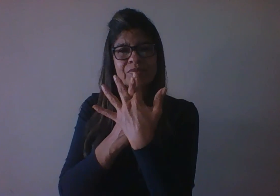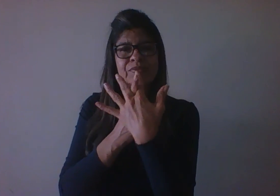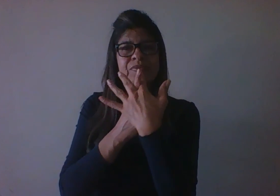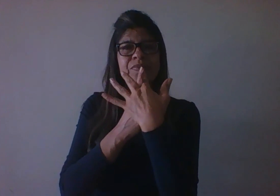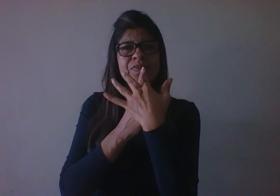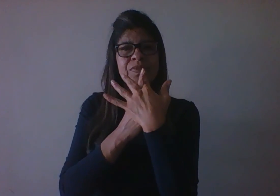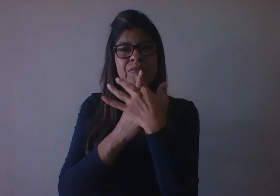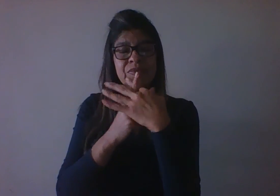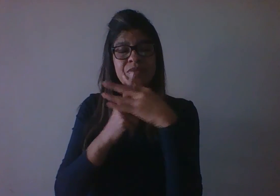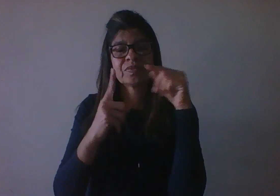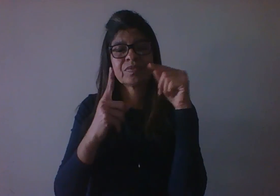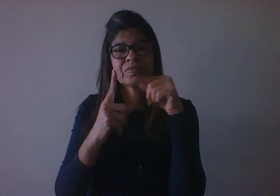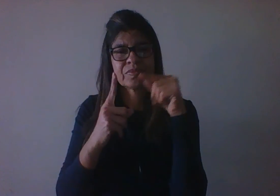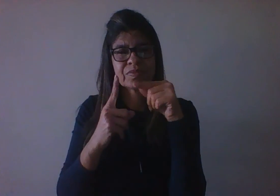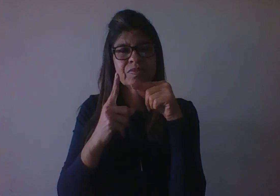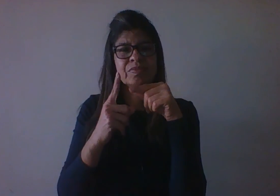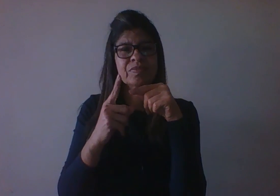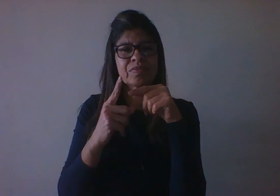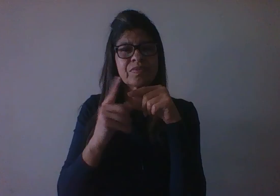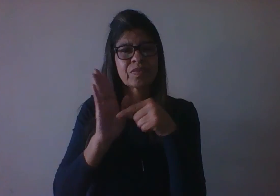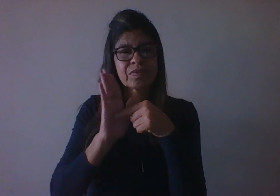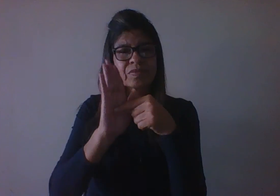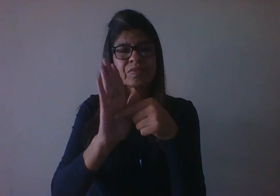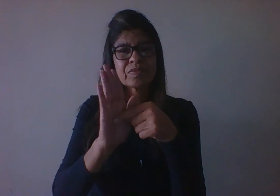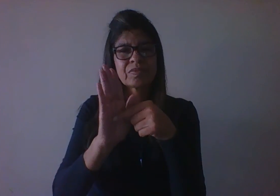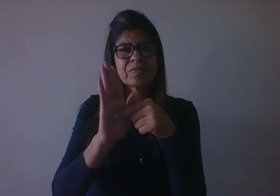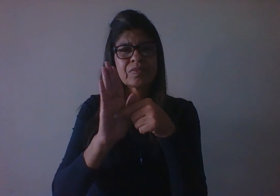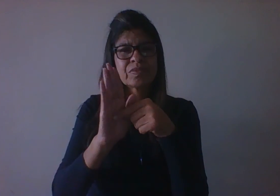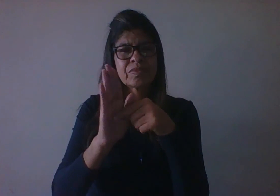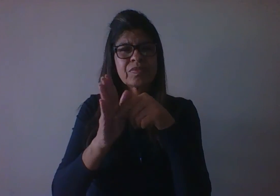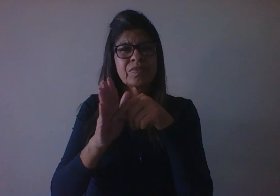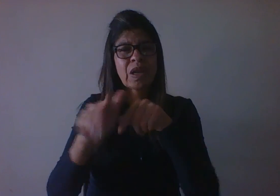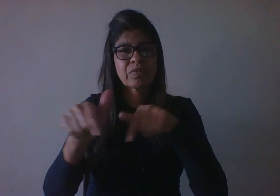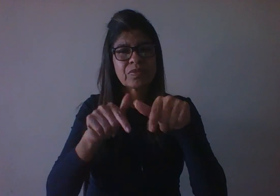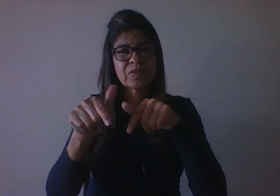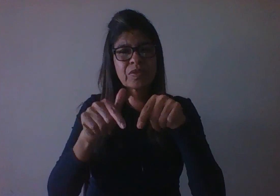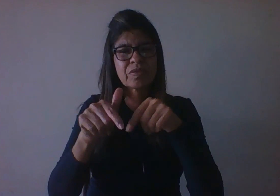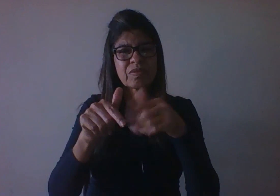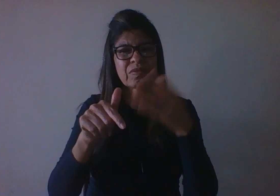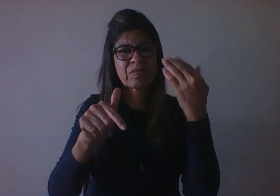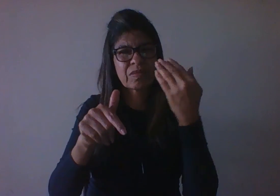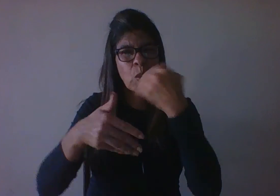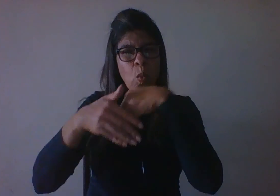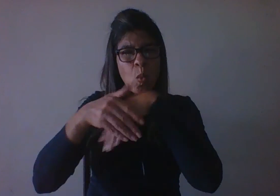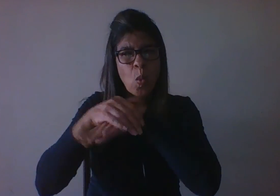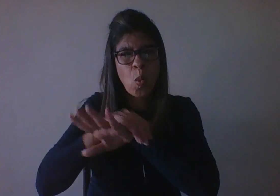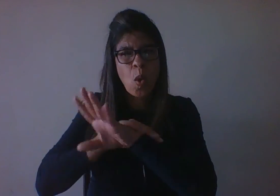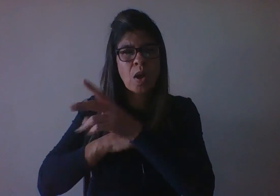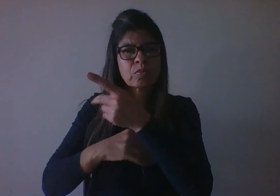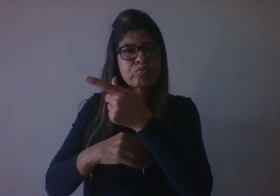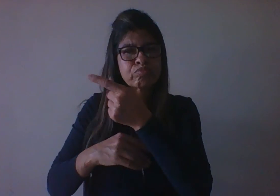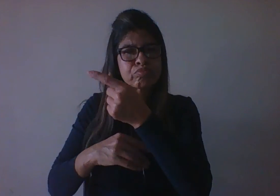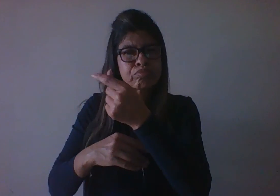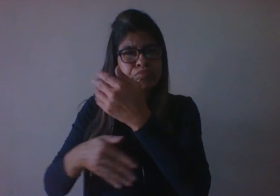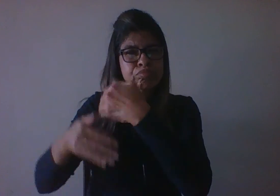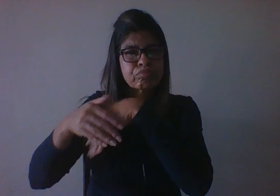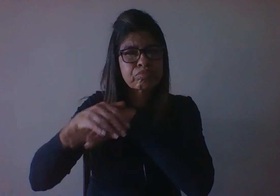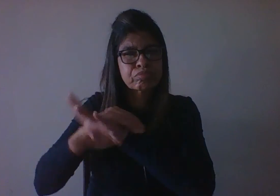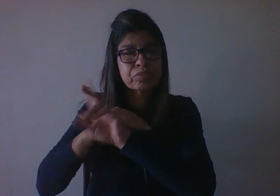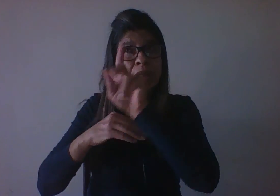muito tempo, isso só vem a ser conhecido mais próximo do fim do regime socialista e com a queda do muro, aí